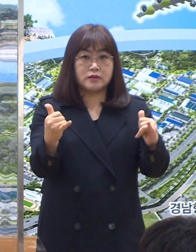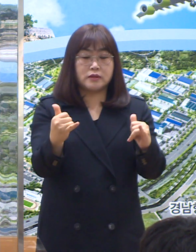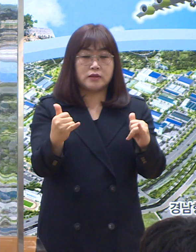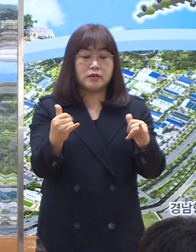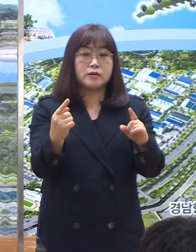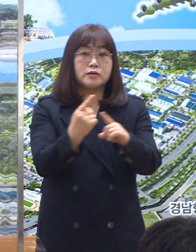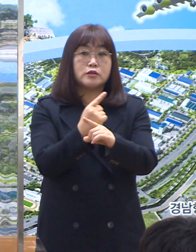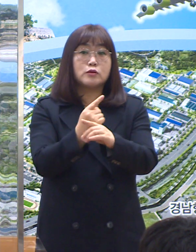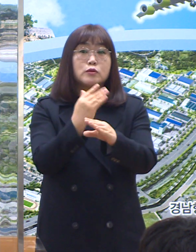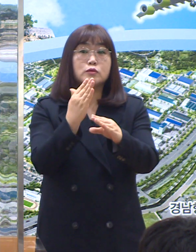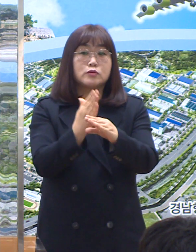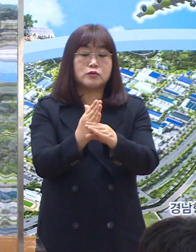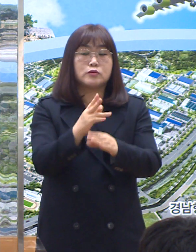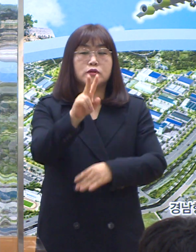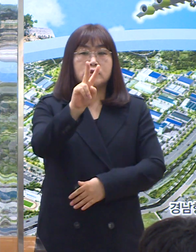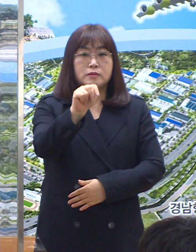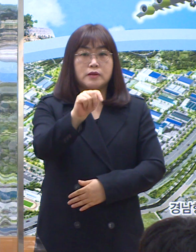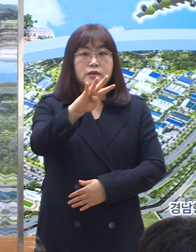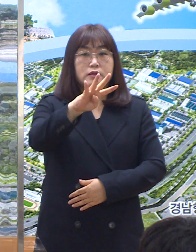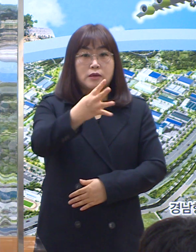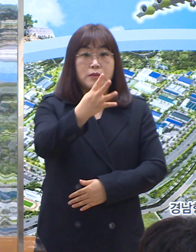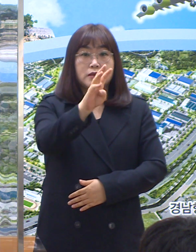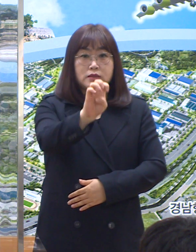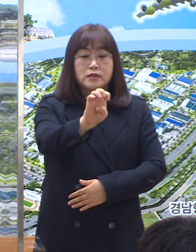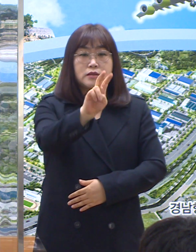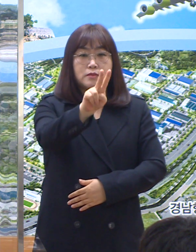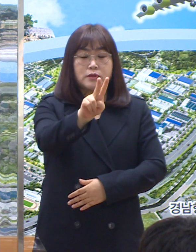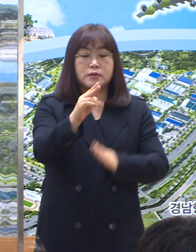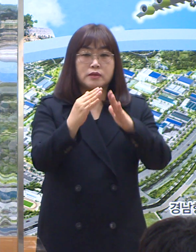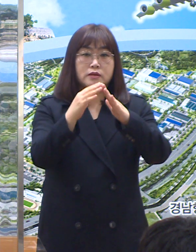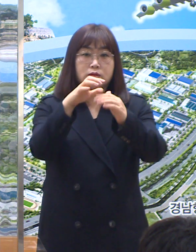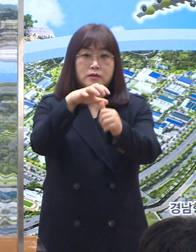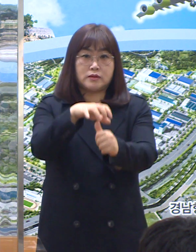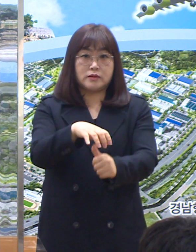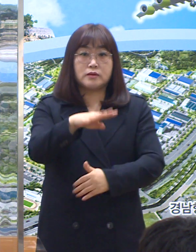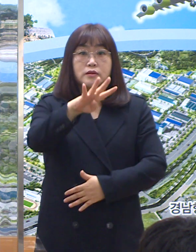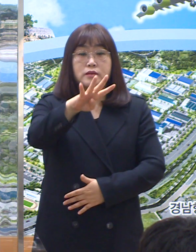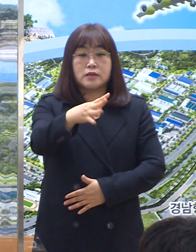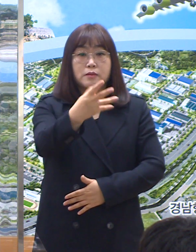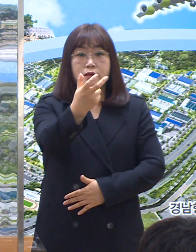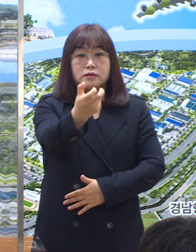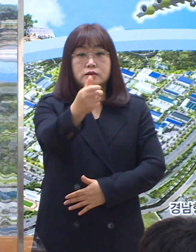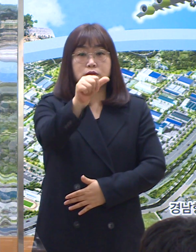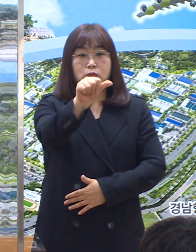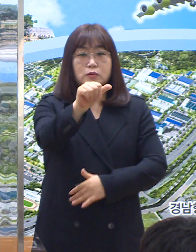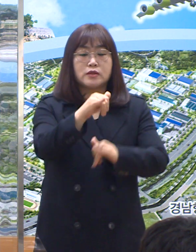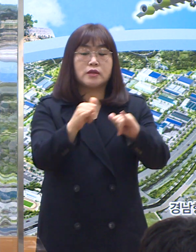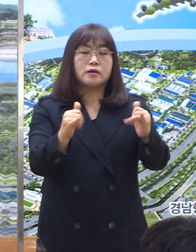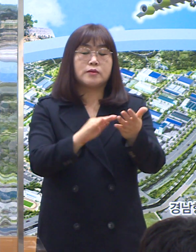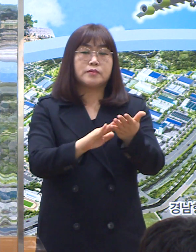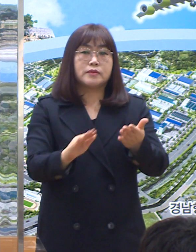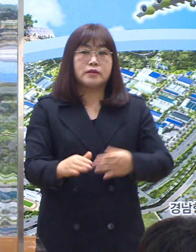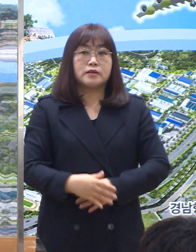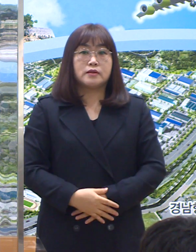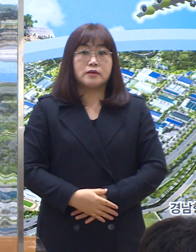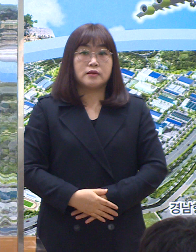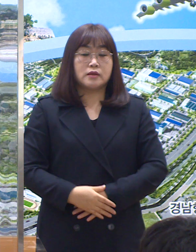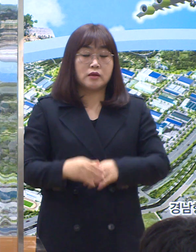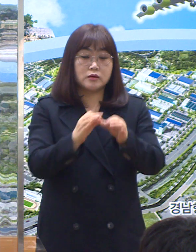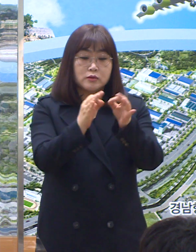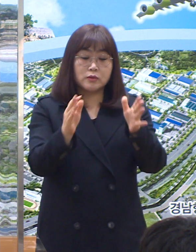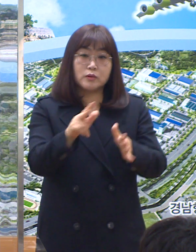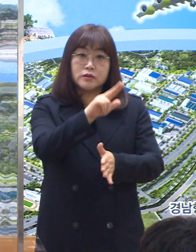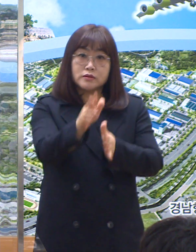2만 442명은 치료 중이고 자가격리자는 475명입니다. 그동안